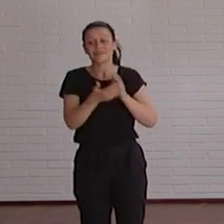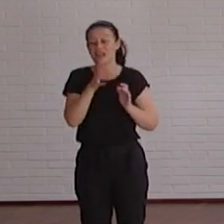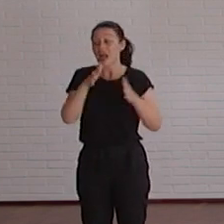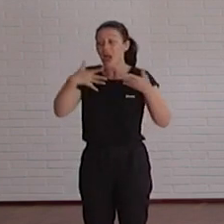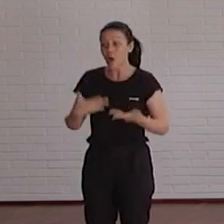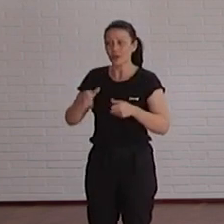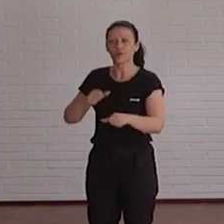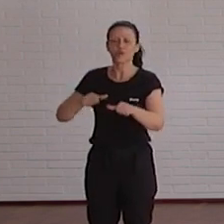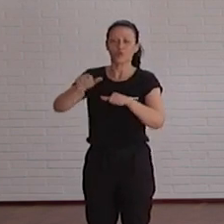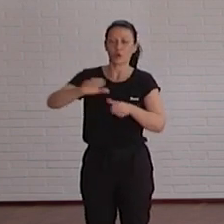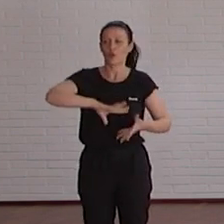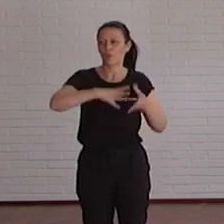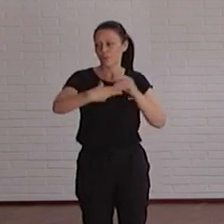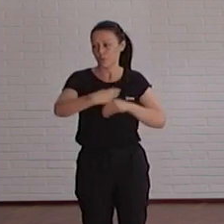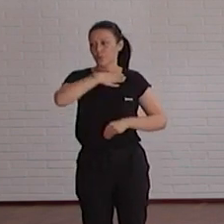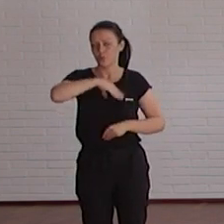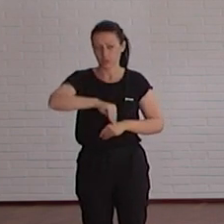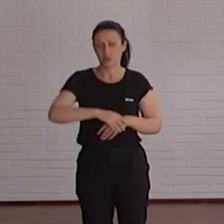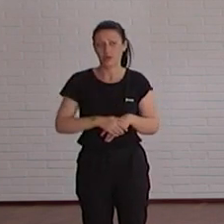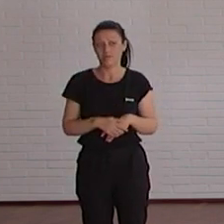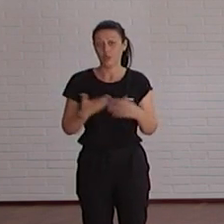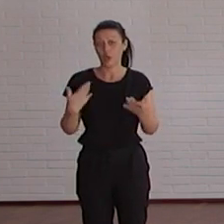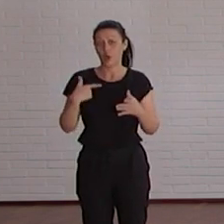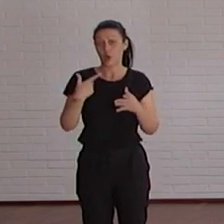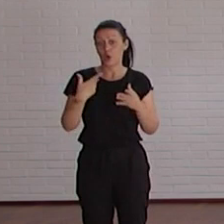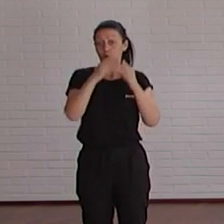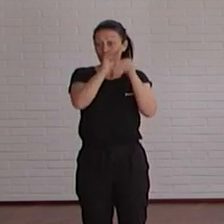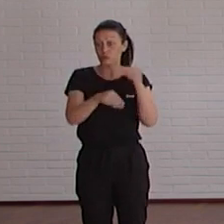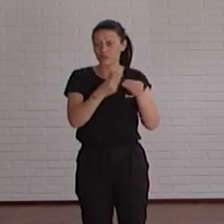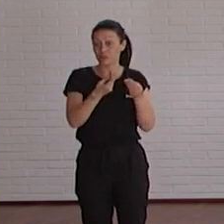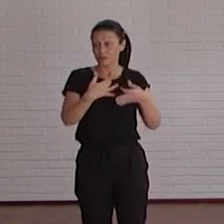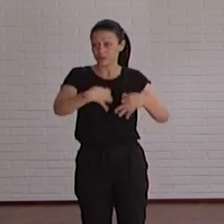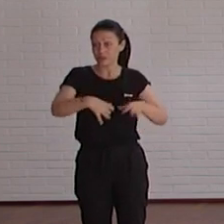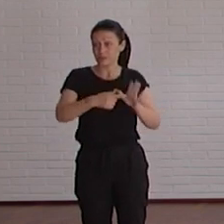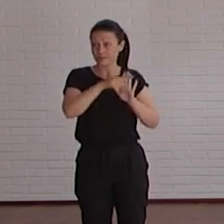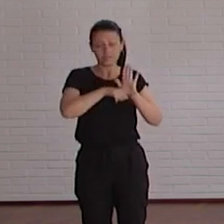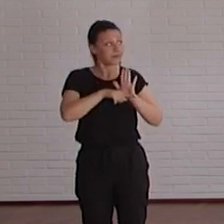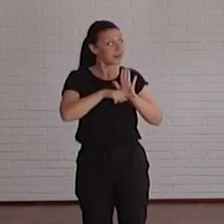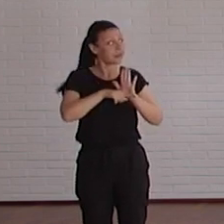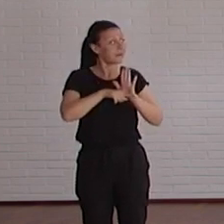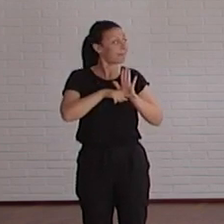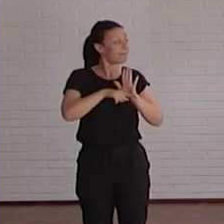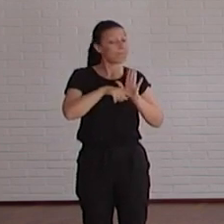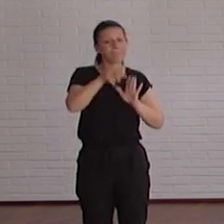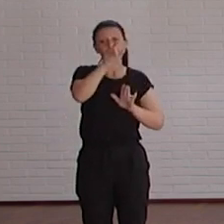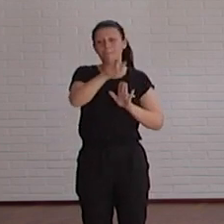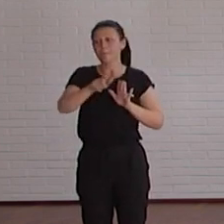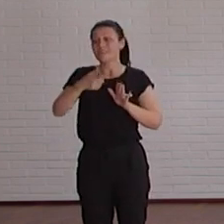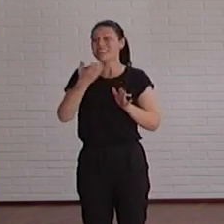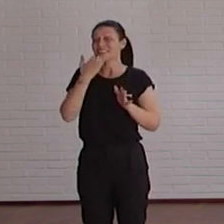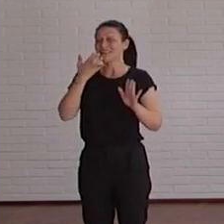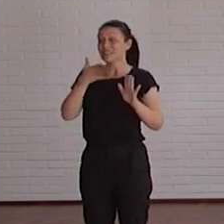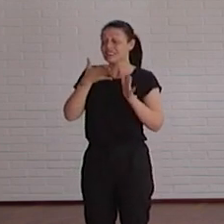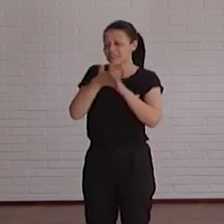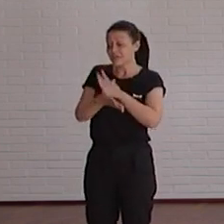el futuro. ¿Vale? Para que usando estándares estamos garantizando que todos cumplimos los estándares lo que funciona y funcionará